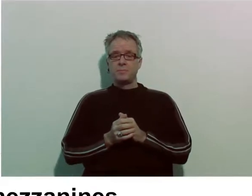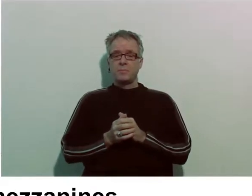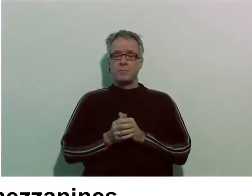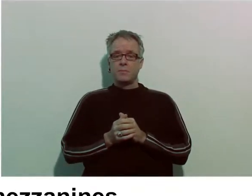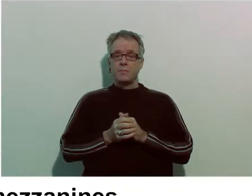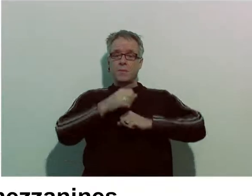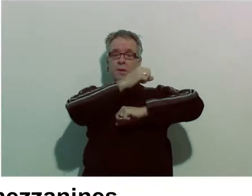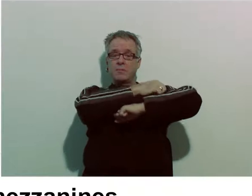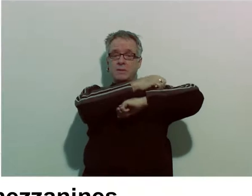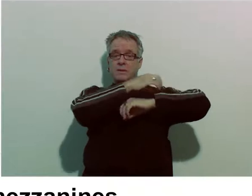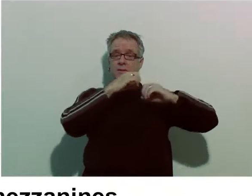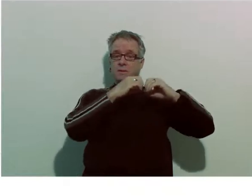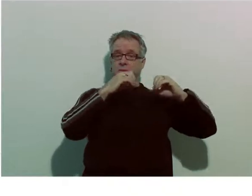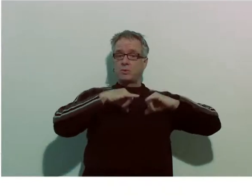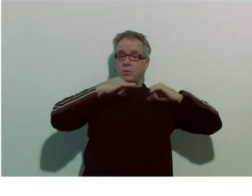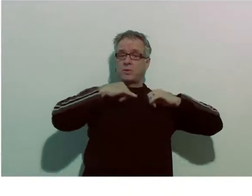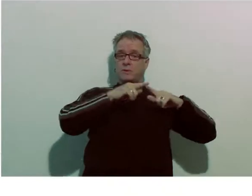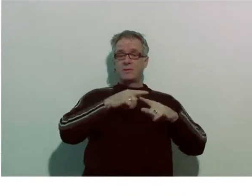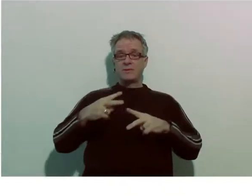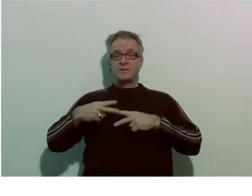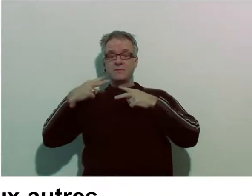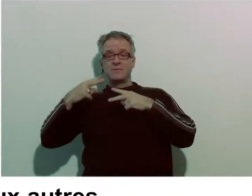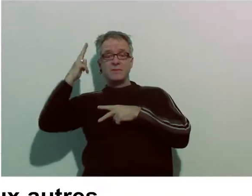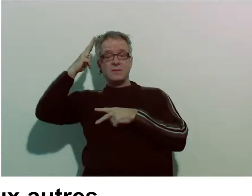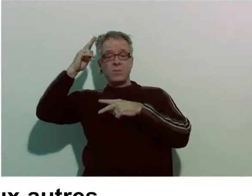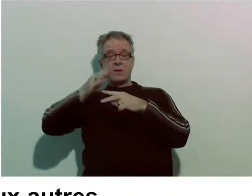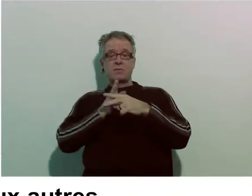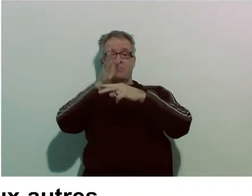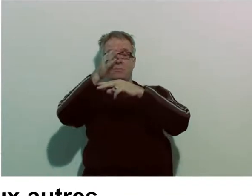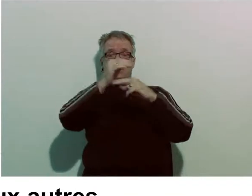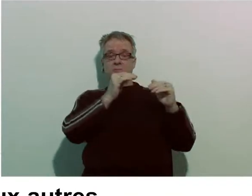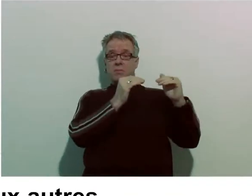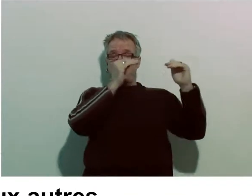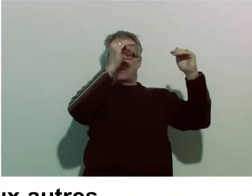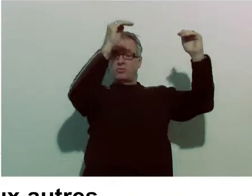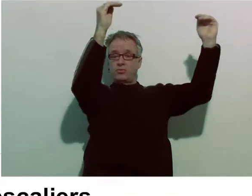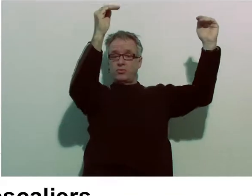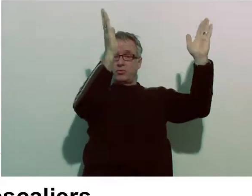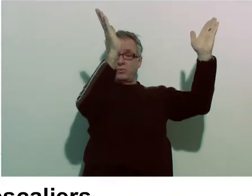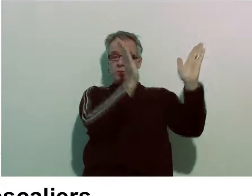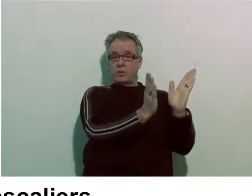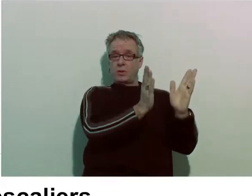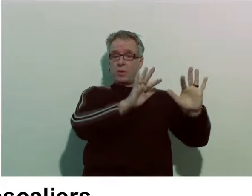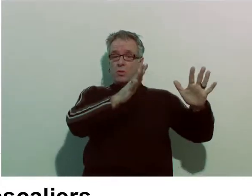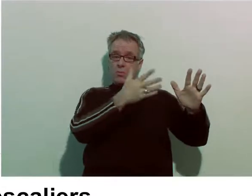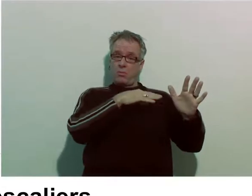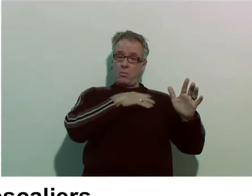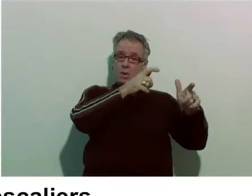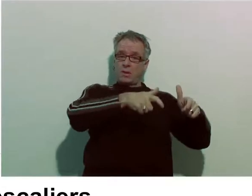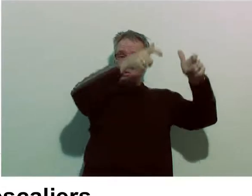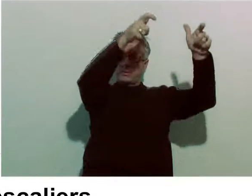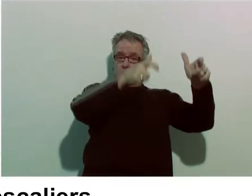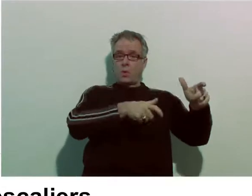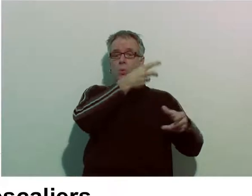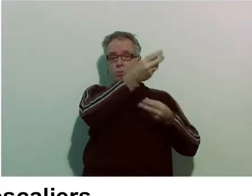L'accès aux mézanines, des pôles jeunesse et Vie du Citoyen, ainsi qu'aux autres étages de la bibliothèque, se fait par l'escalier ou par les ascenseurs.